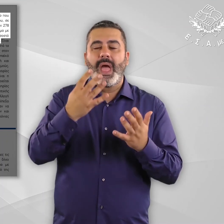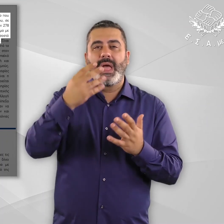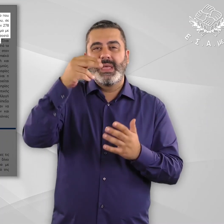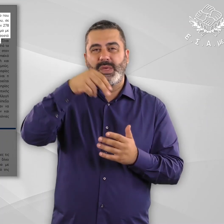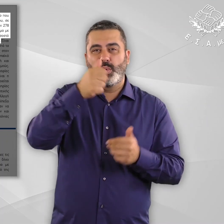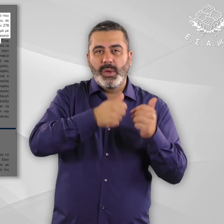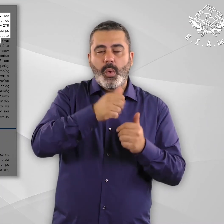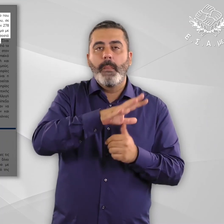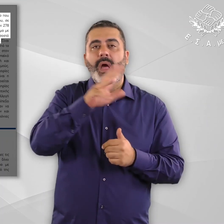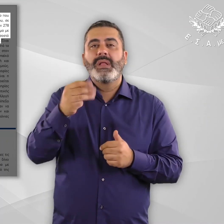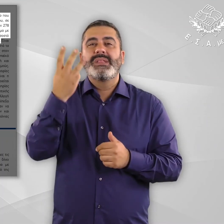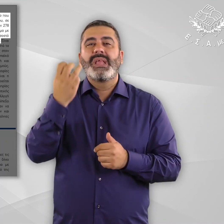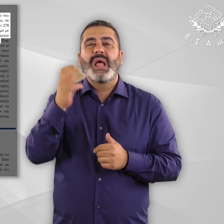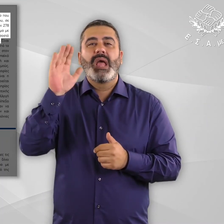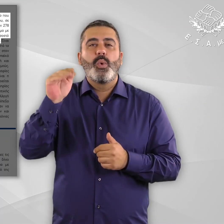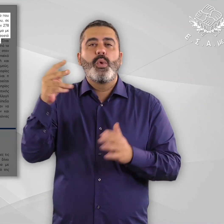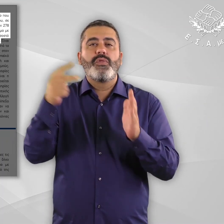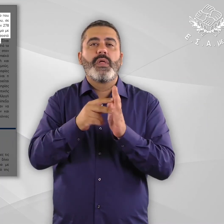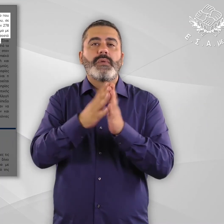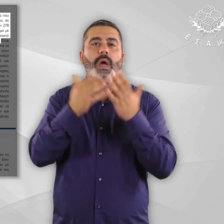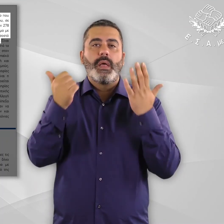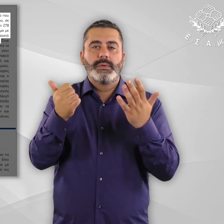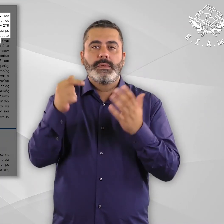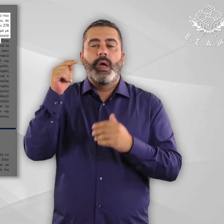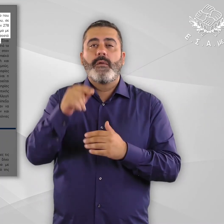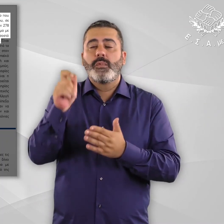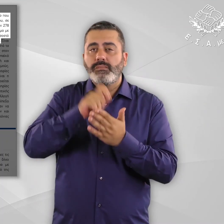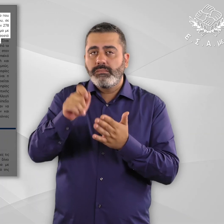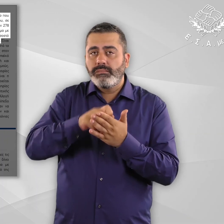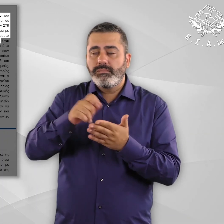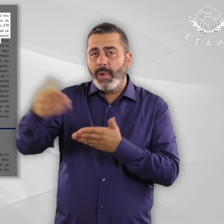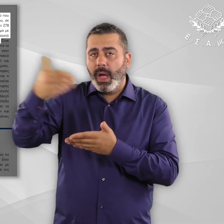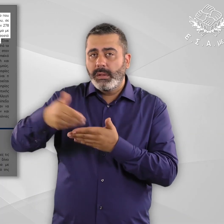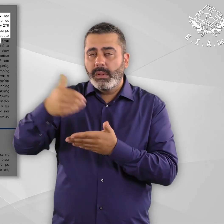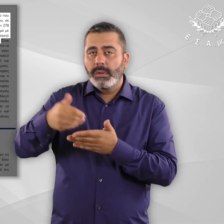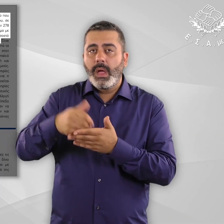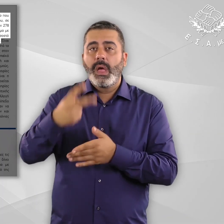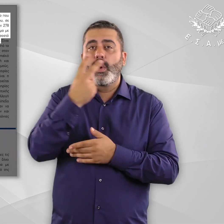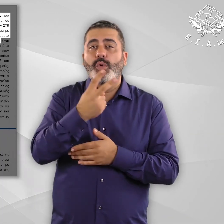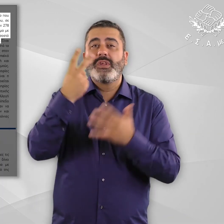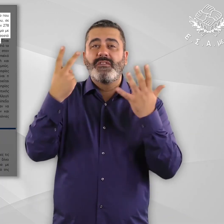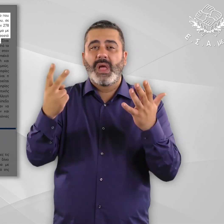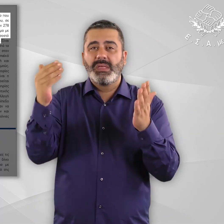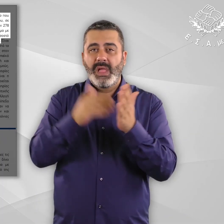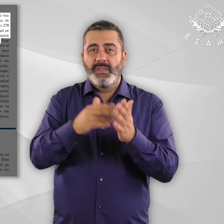Ιουνίου με 30 Ιουλίου 2016, όπου, σε σύνολο καταγεωγραμμένων ετούντων 27